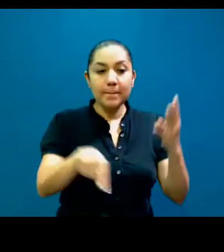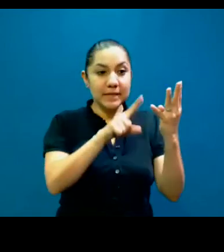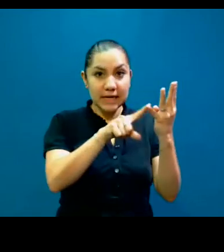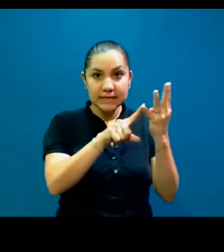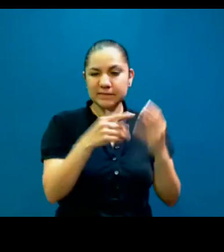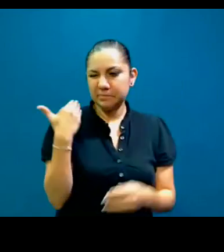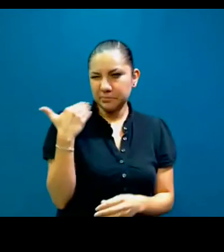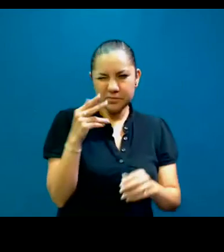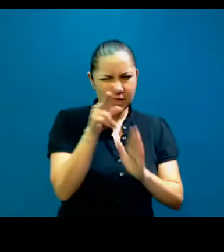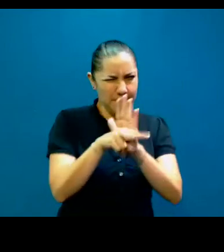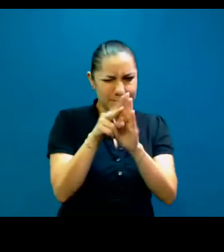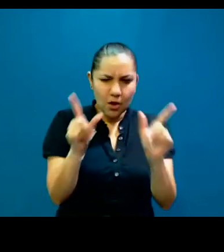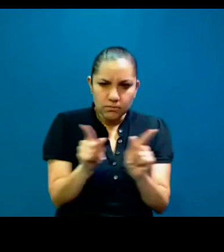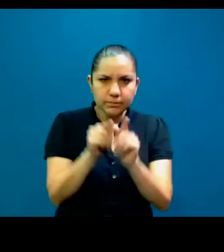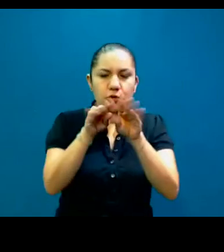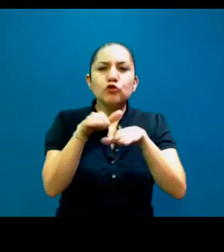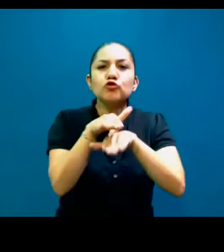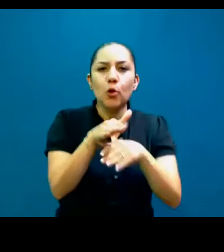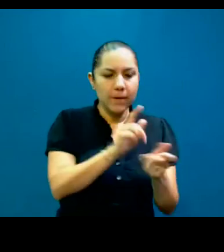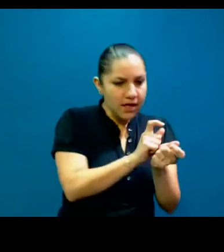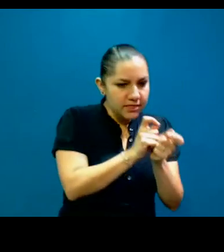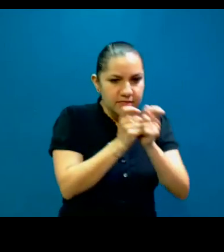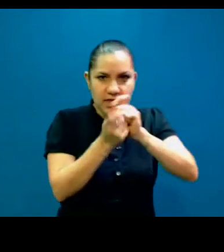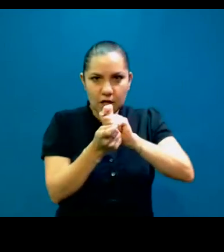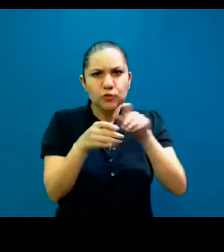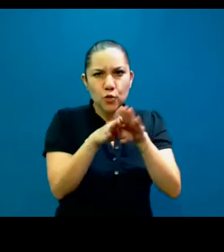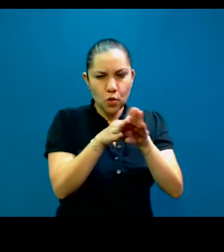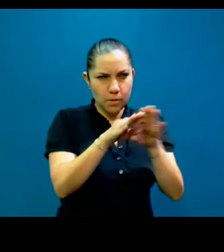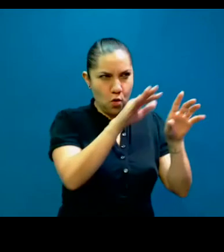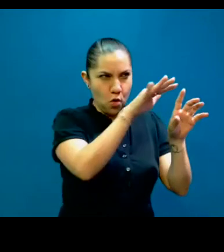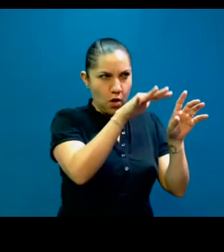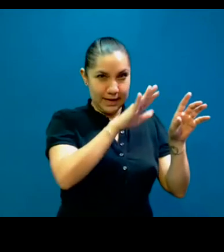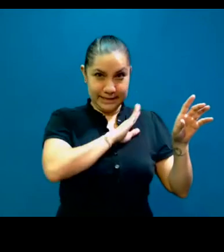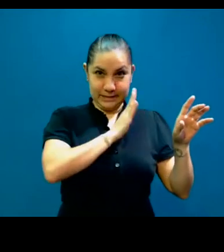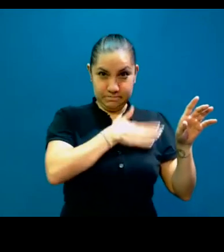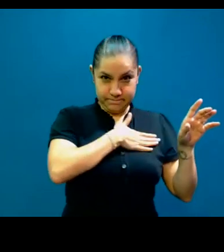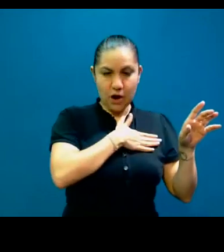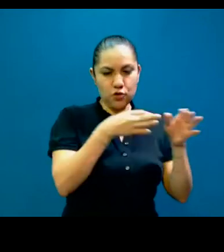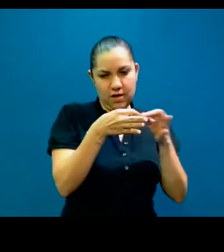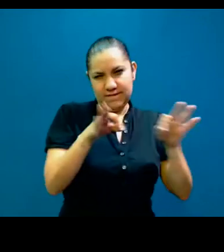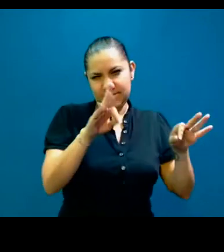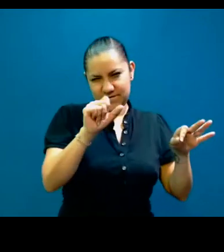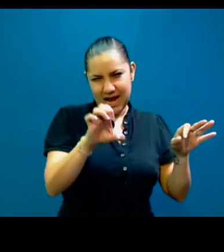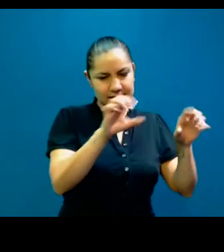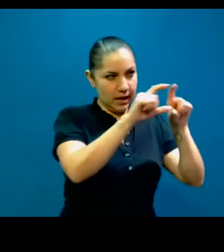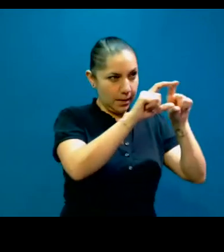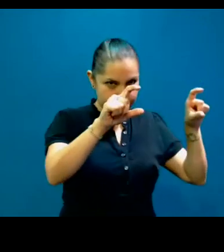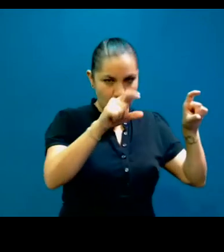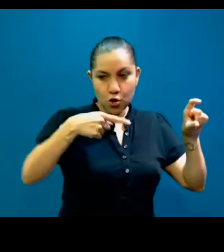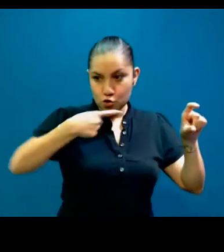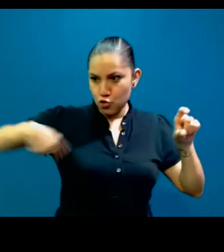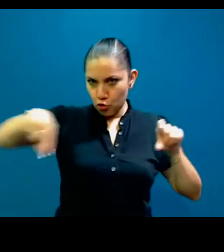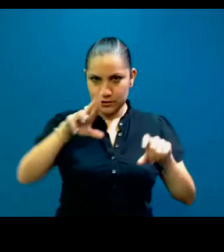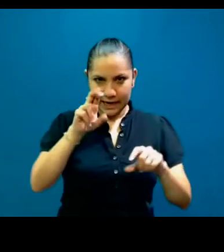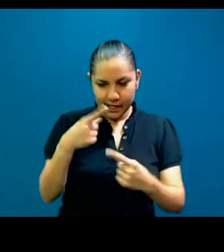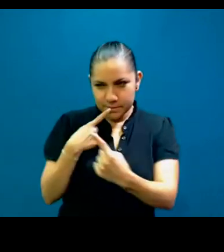funciona el proceso traductológico. Propusimos una frase, nosotros la red hacemos un ejercicio de